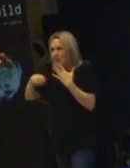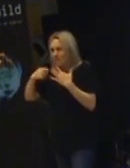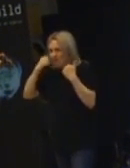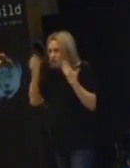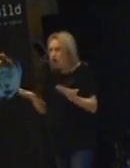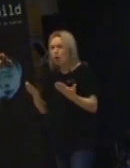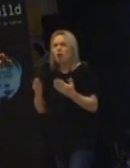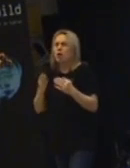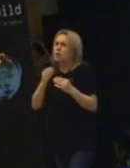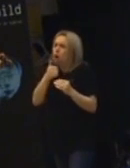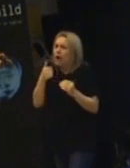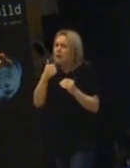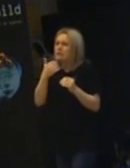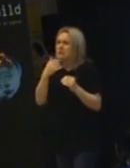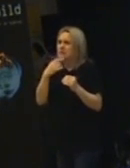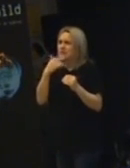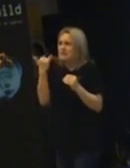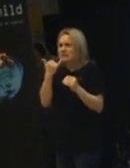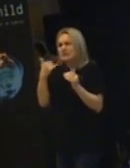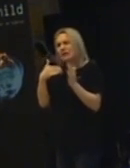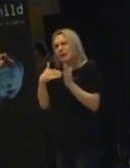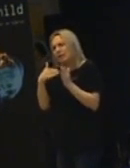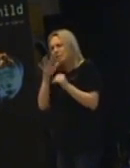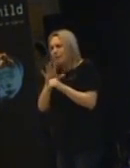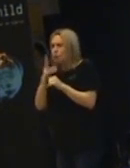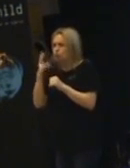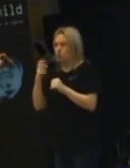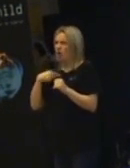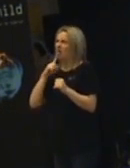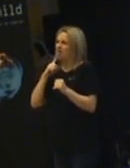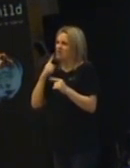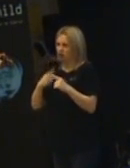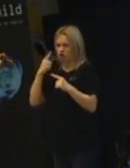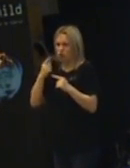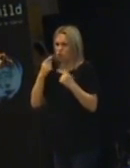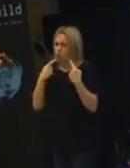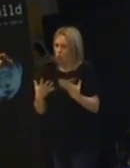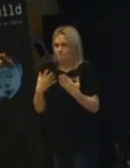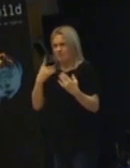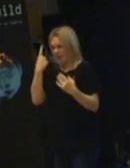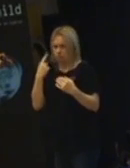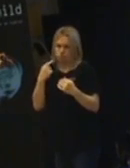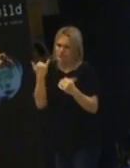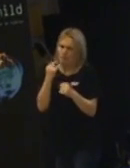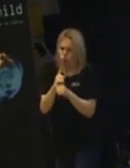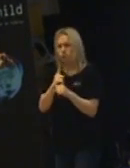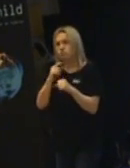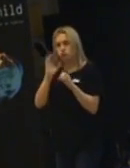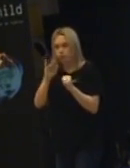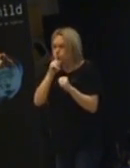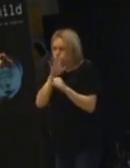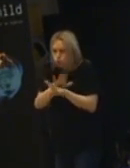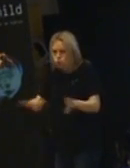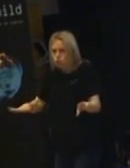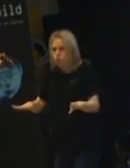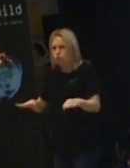-20 minuter. Jag är alltid tydlig med vilket. 10-15 eller 20. 10 minuter ska vi vara helt tysta nu när vi äter. För ingen ska